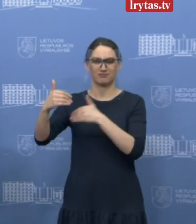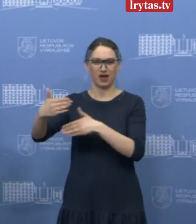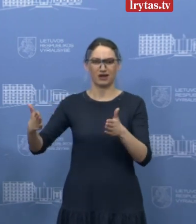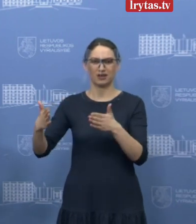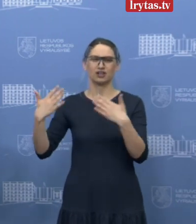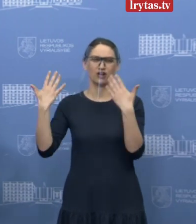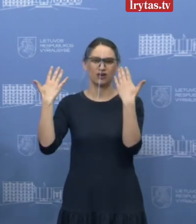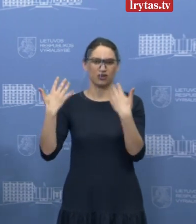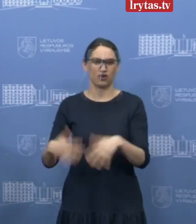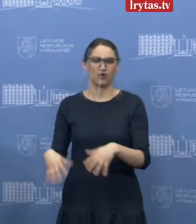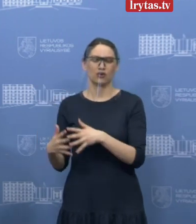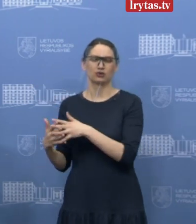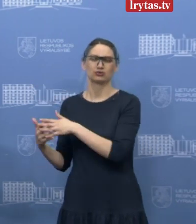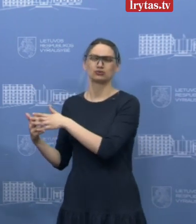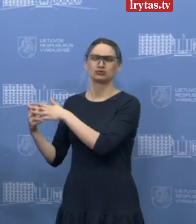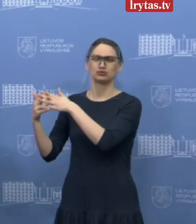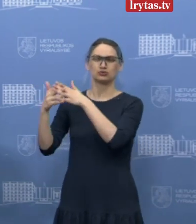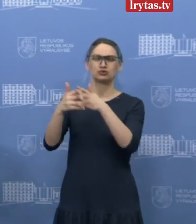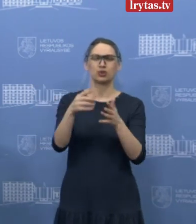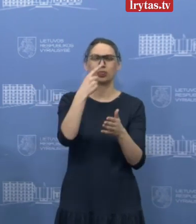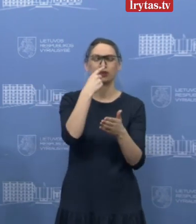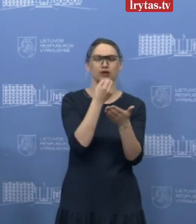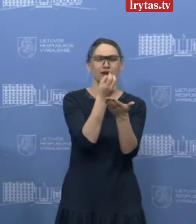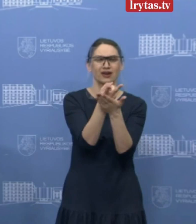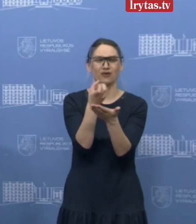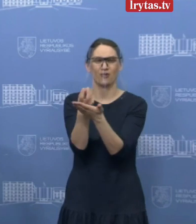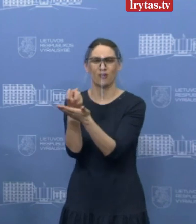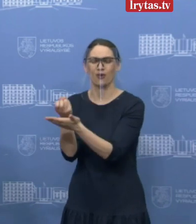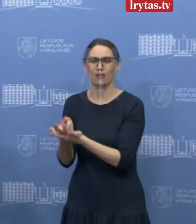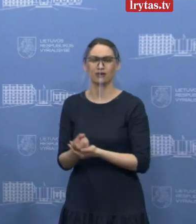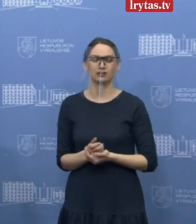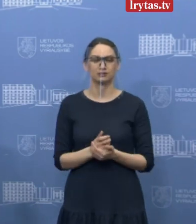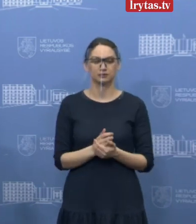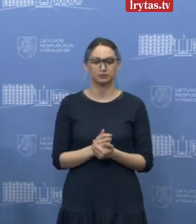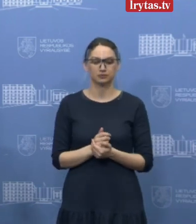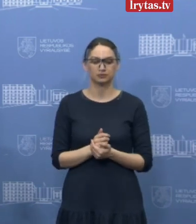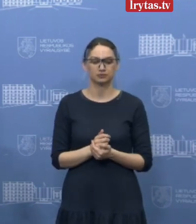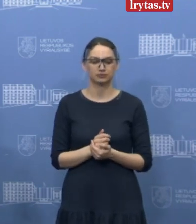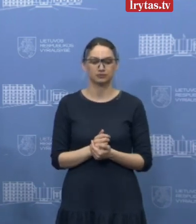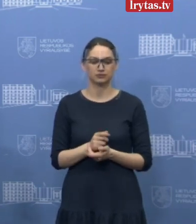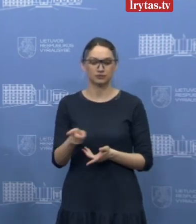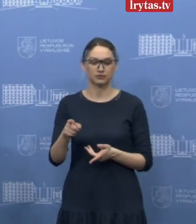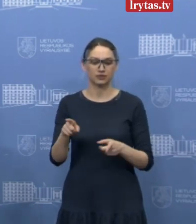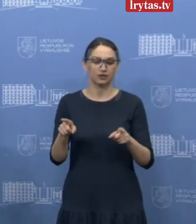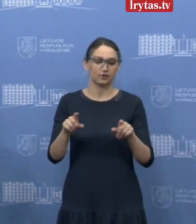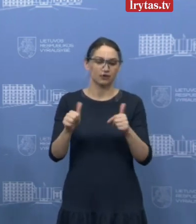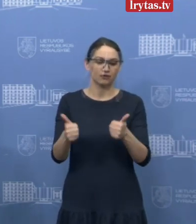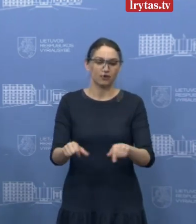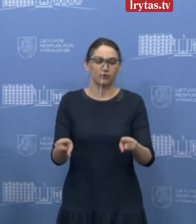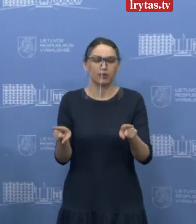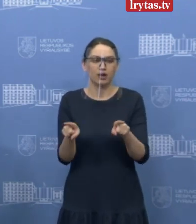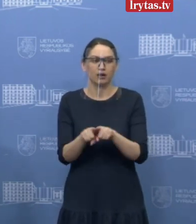Jau iškeliauja į artimiausias ligoninės kadangi, bet kuriuo atveju jie tokį rodo, kaip ir,